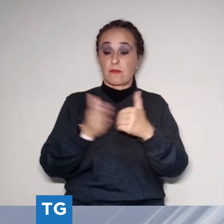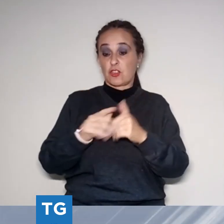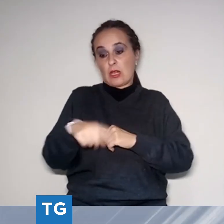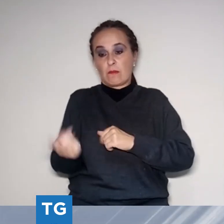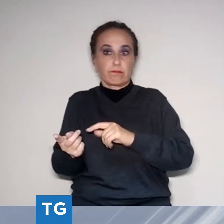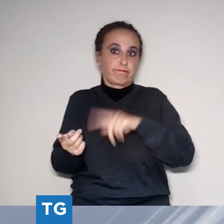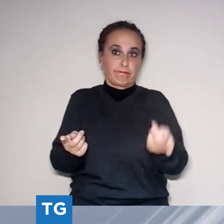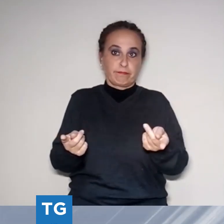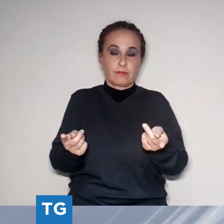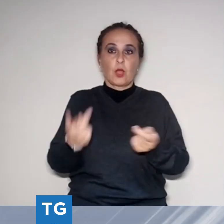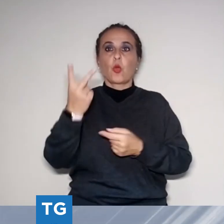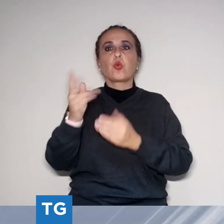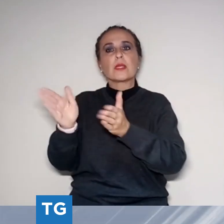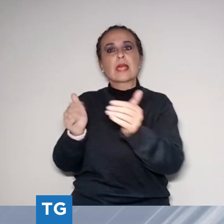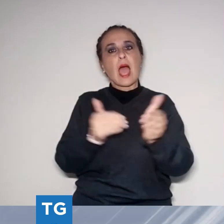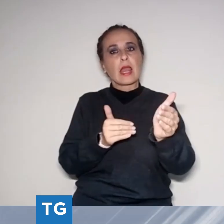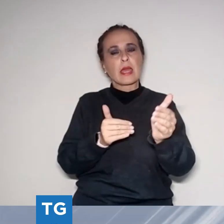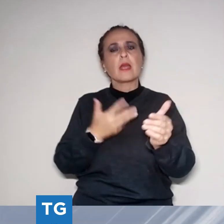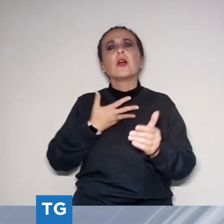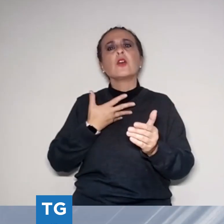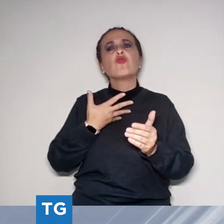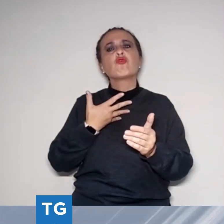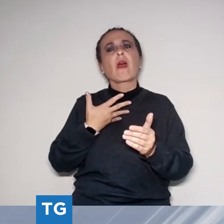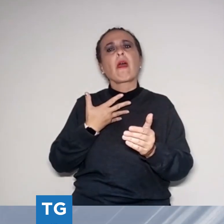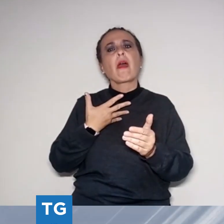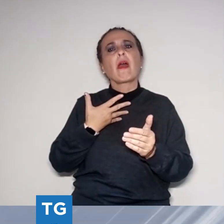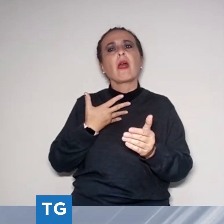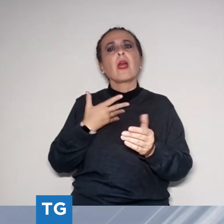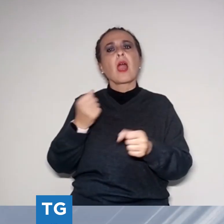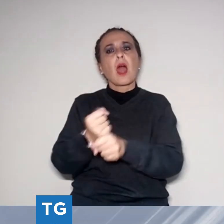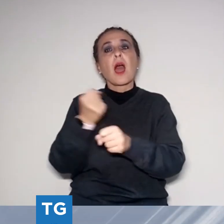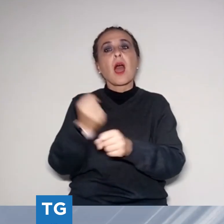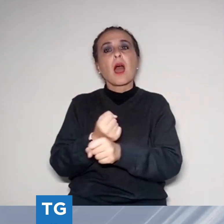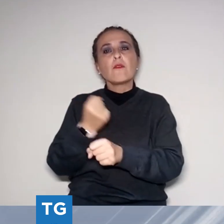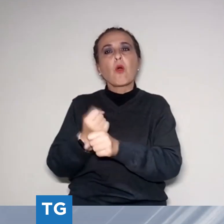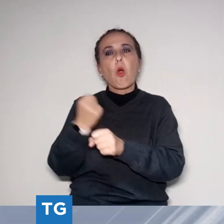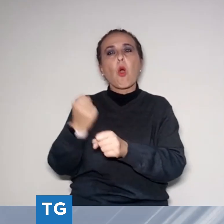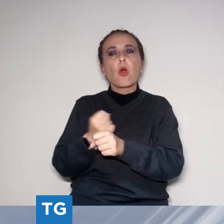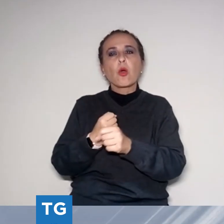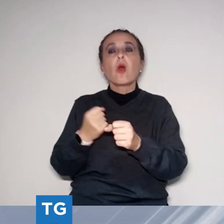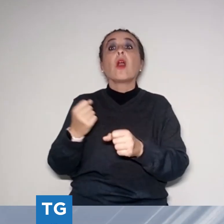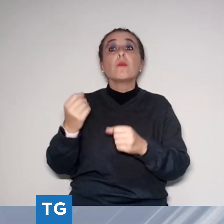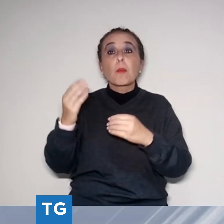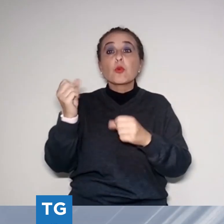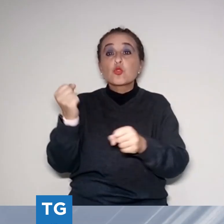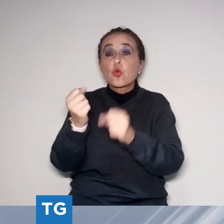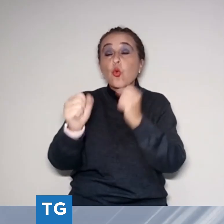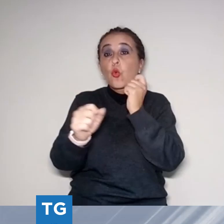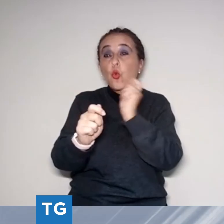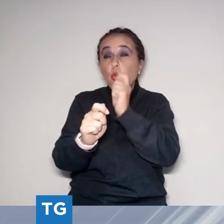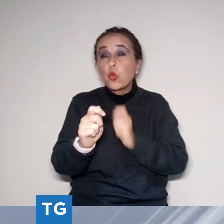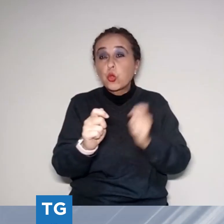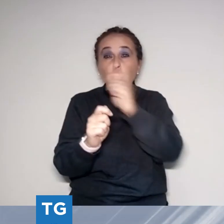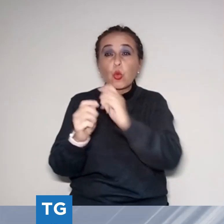Capitolo ospitano una retrospettiva del lavoro, anche scultorio di Pisani e un allestimento dedicato ai temi